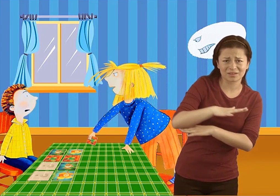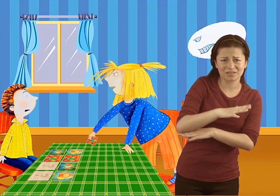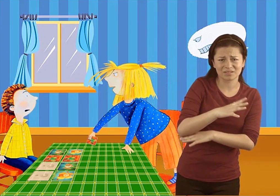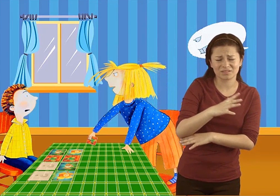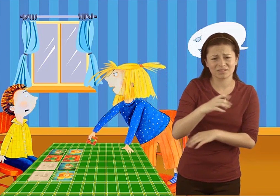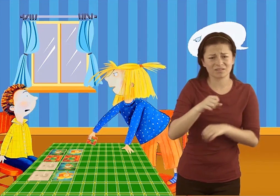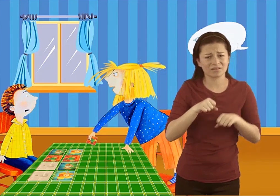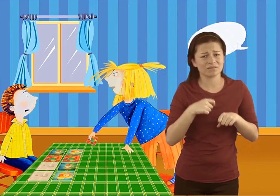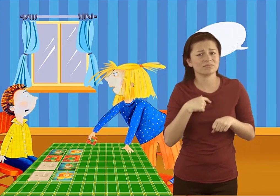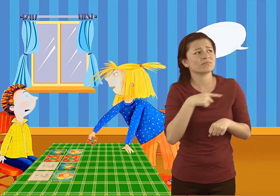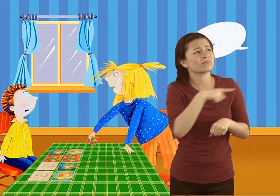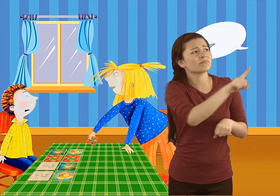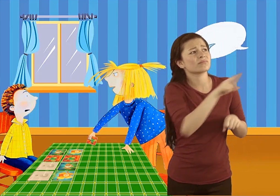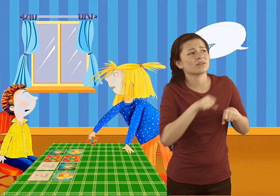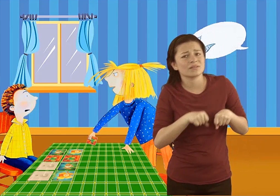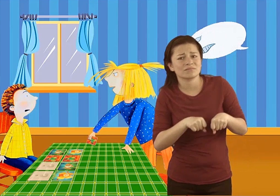chocolate que quería en el supermercado.